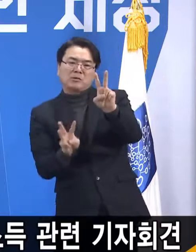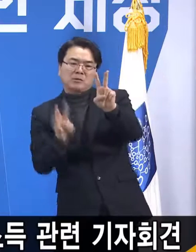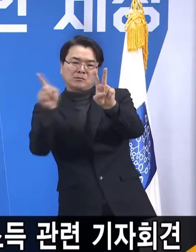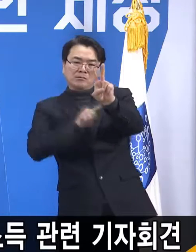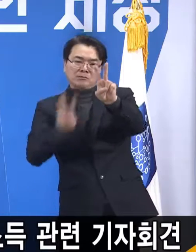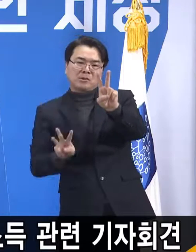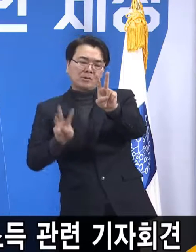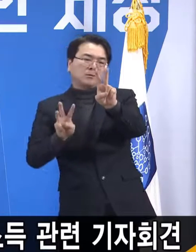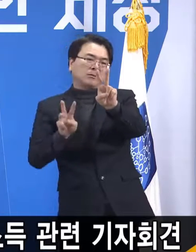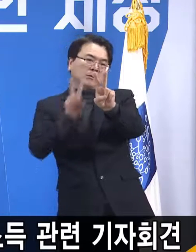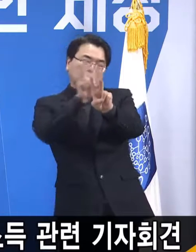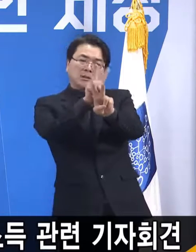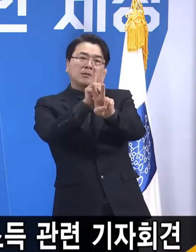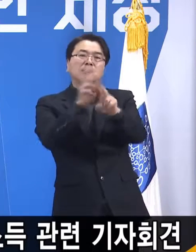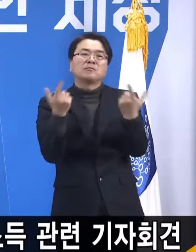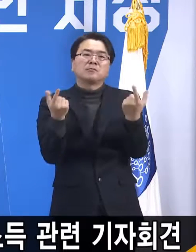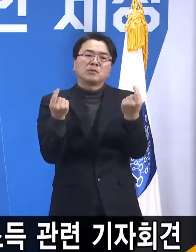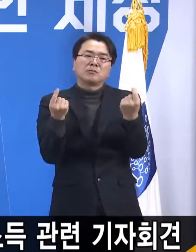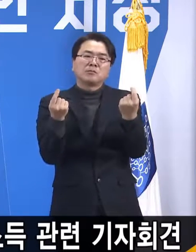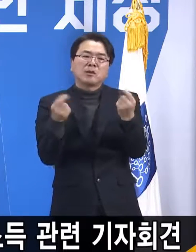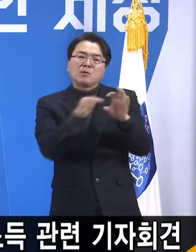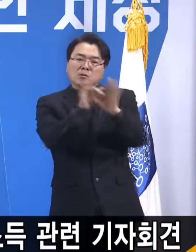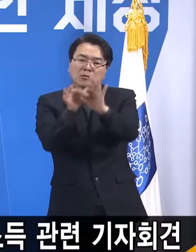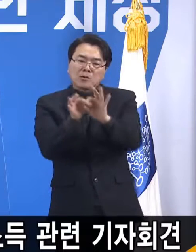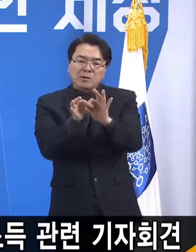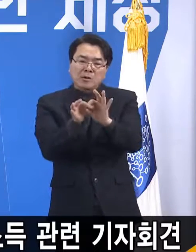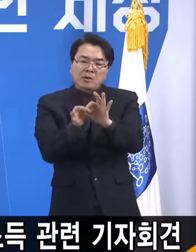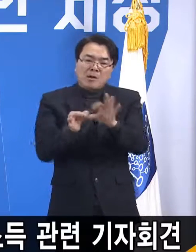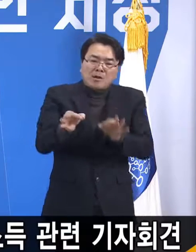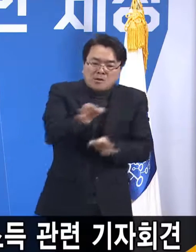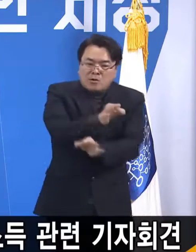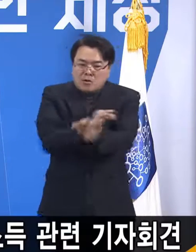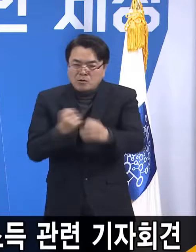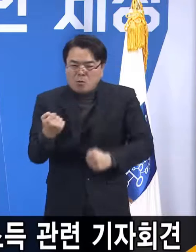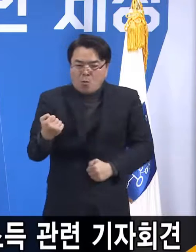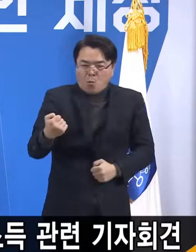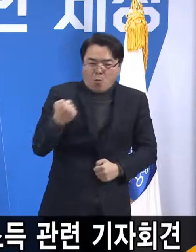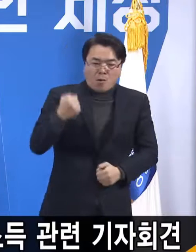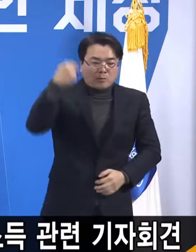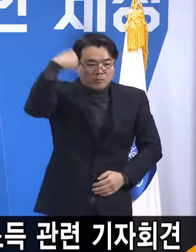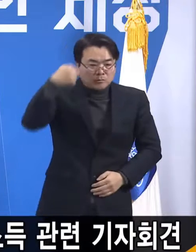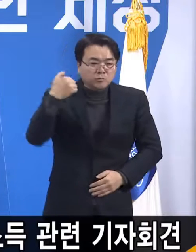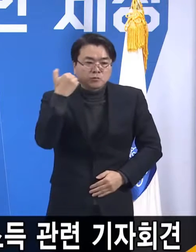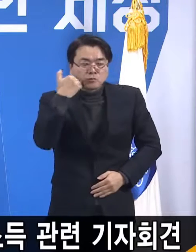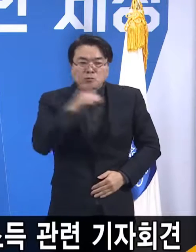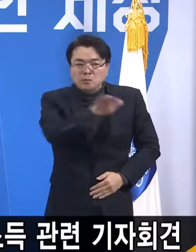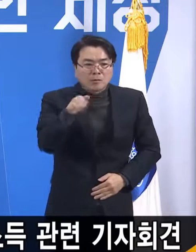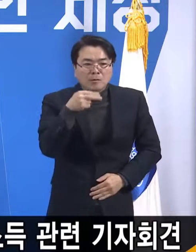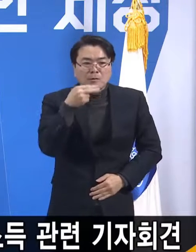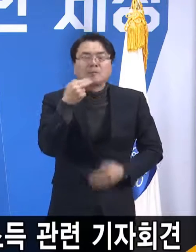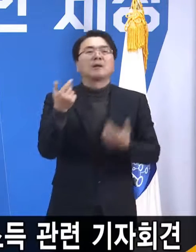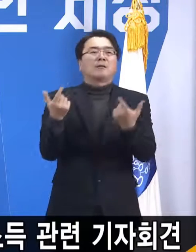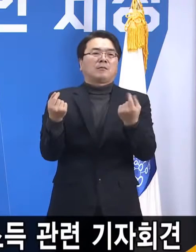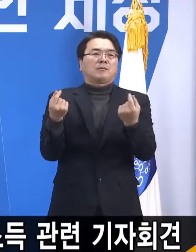아무도 재난지원금을 통해서 경제가 활성화됐다는 느낌을 갖지 못하고 있습니다. 그런 점을 보면